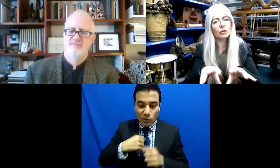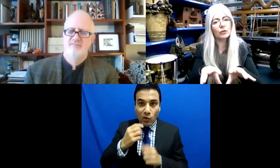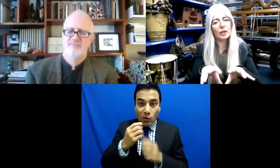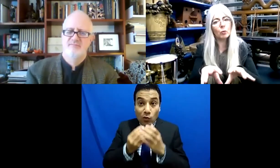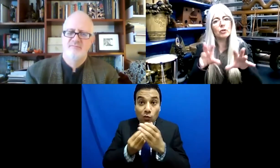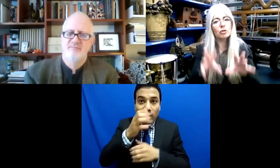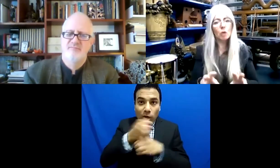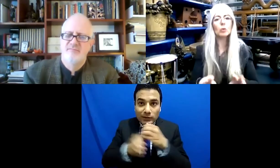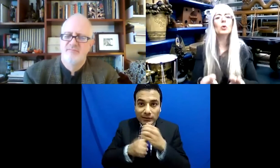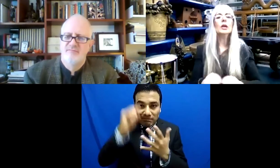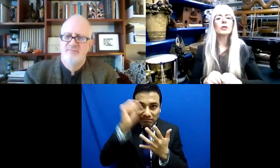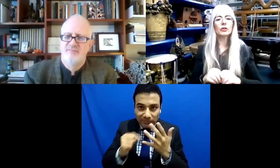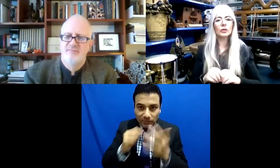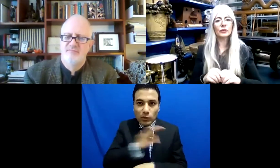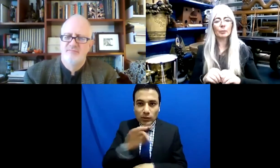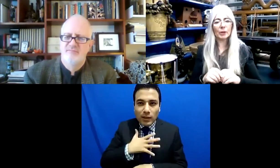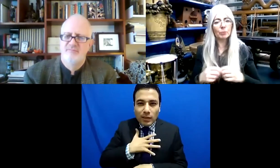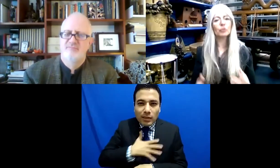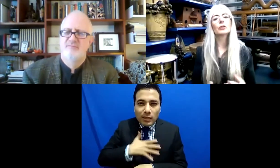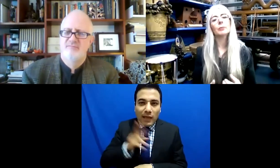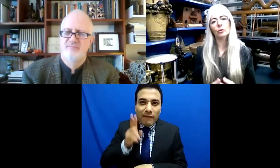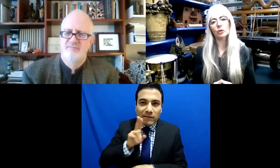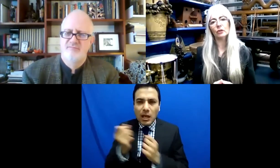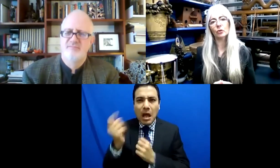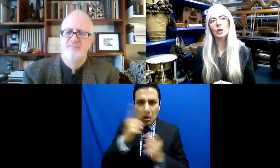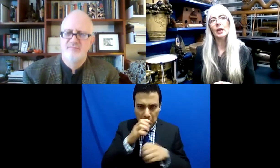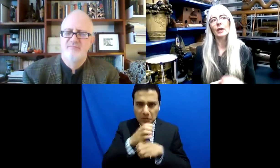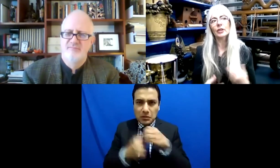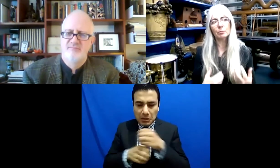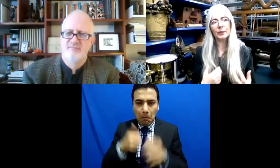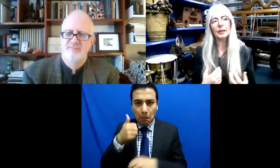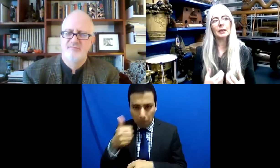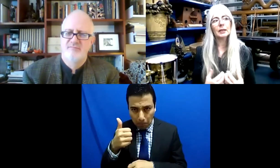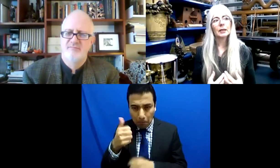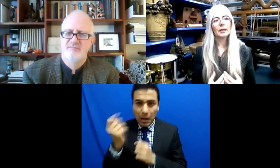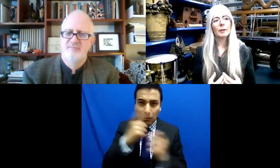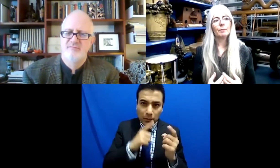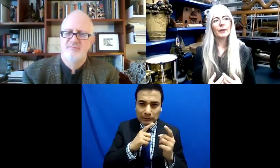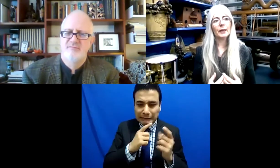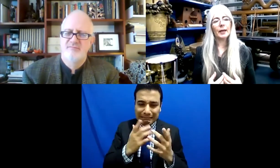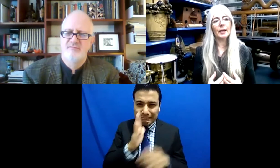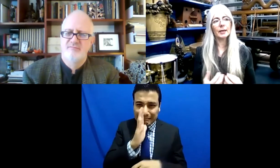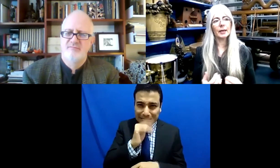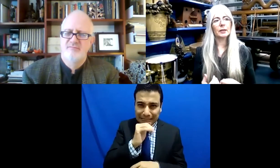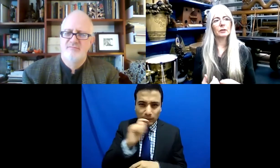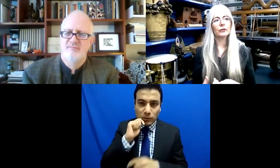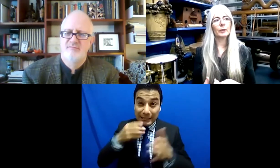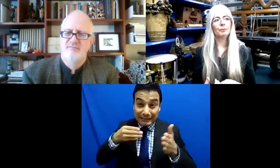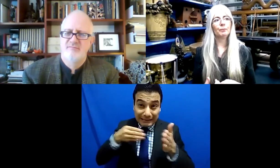funcionan y otras no. Y por ahí va. Creo que esto tiene que ver con empujar esos límites.